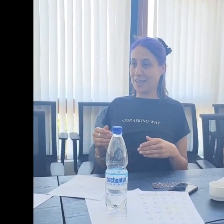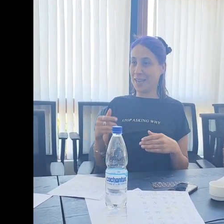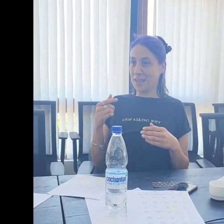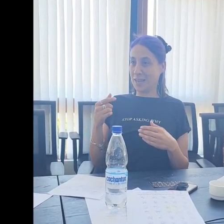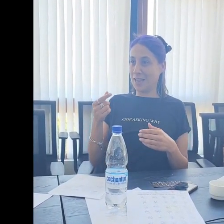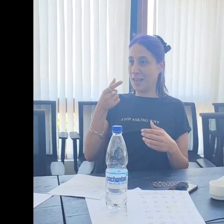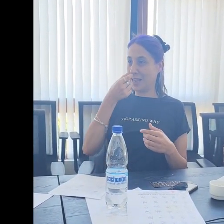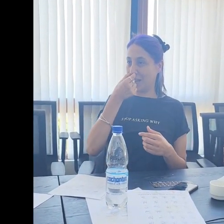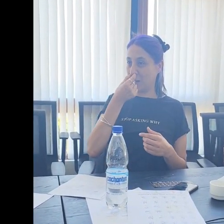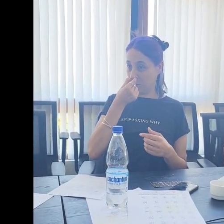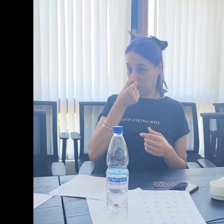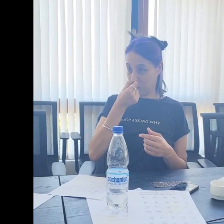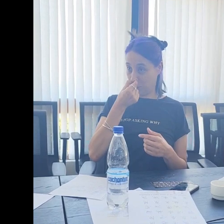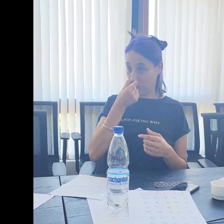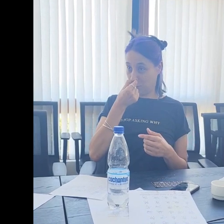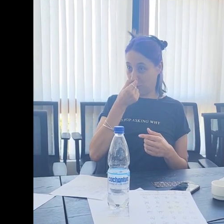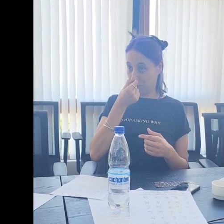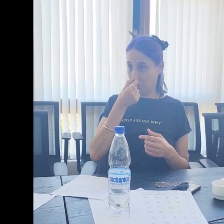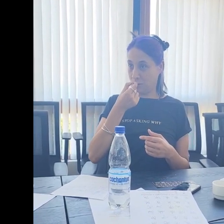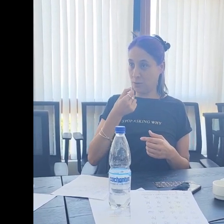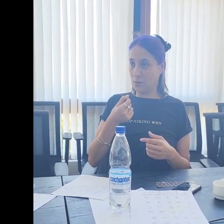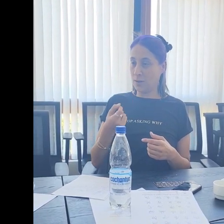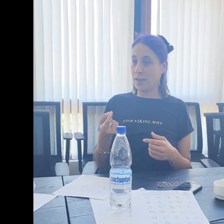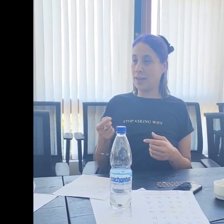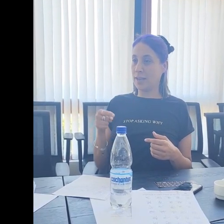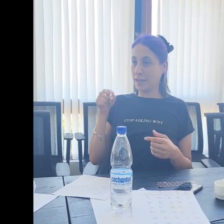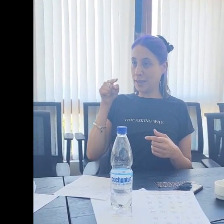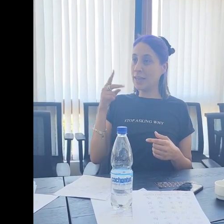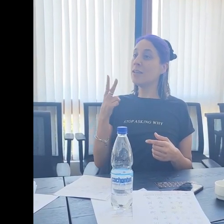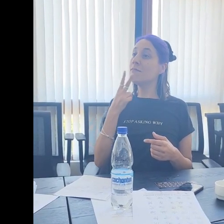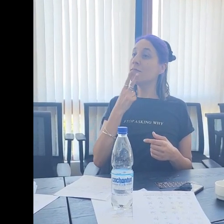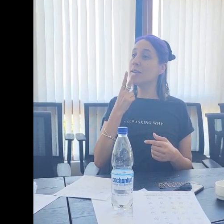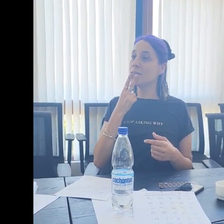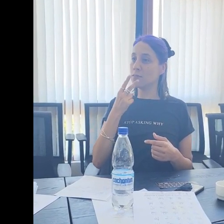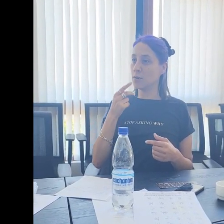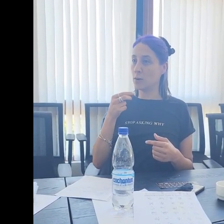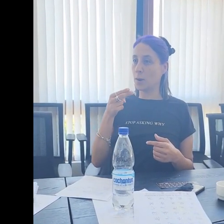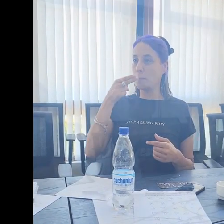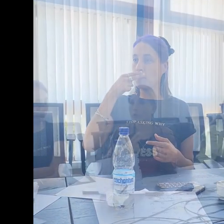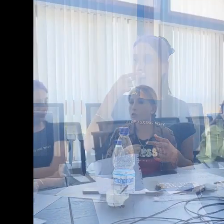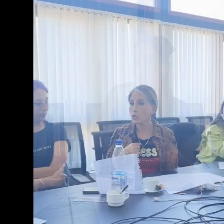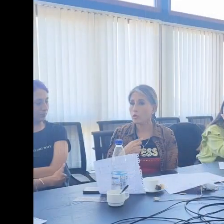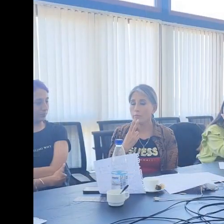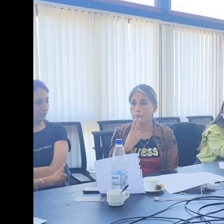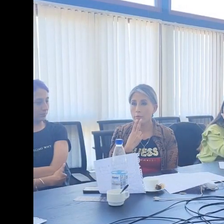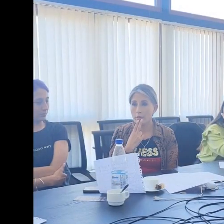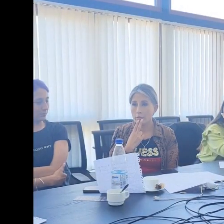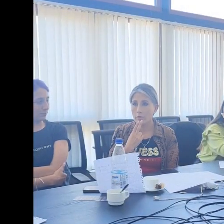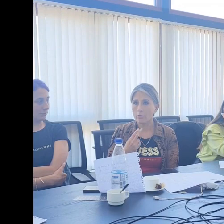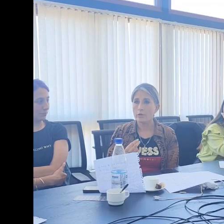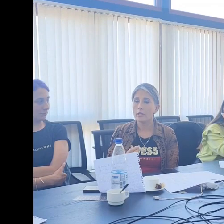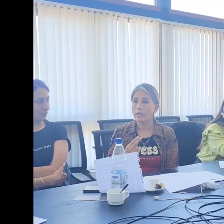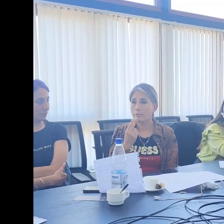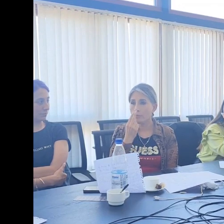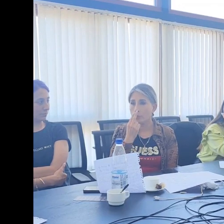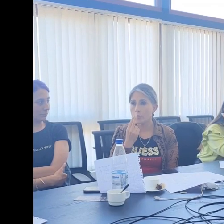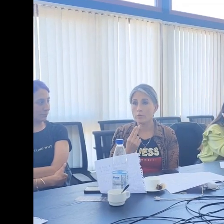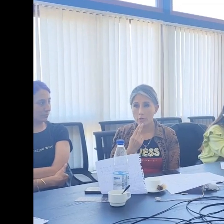participaron aprendieron a saludar, a presentarse, a comprender frases y expresiones de uso diario, nombrar instituciones públicas y privadas. En